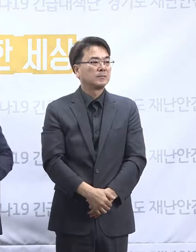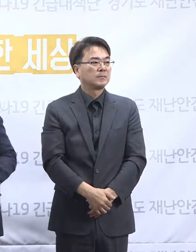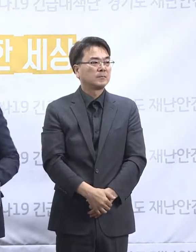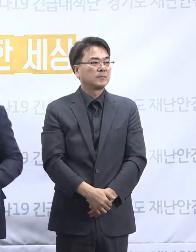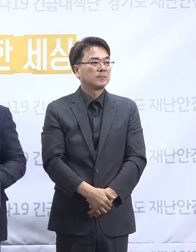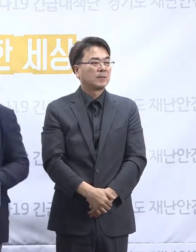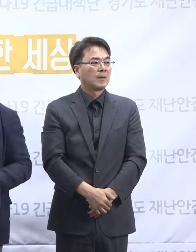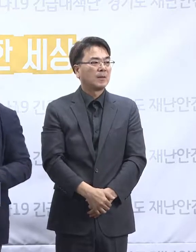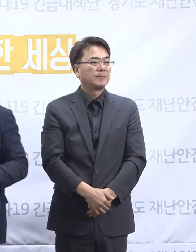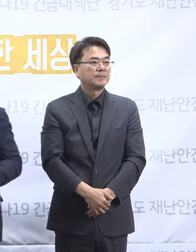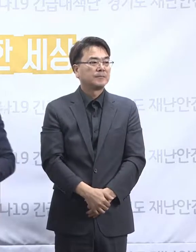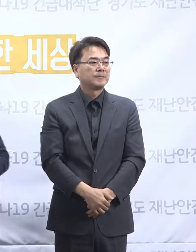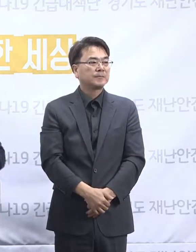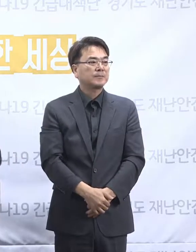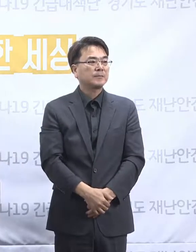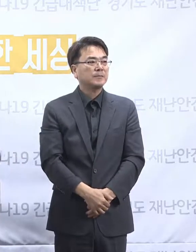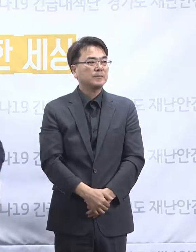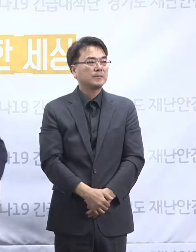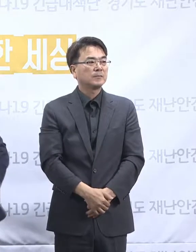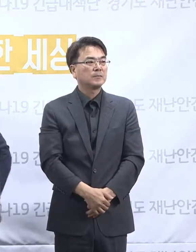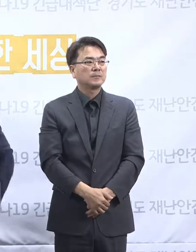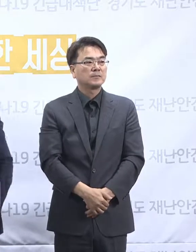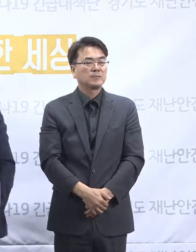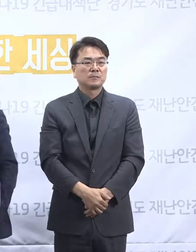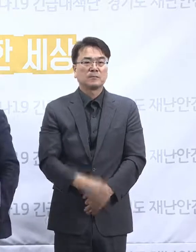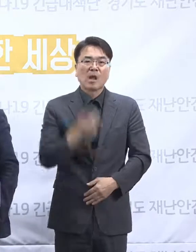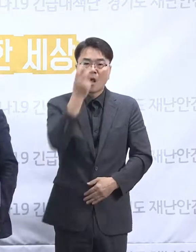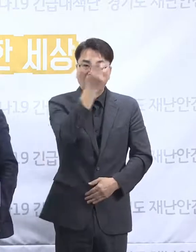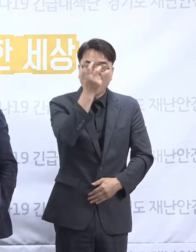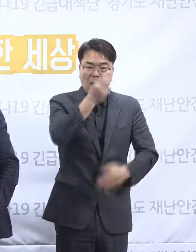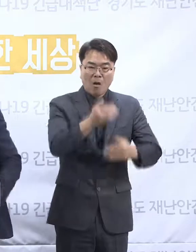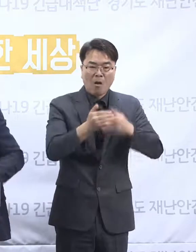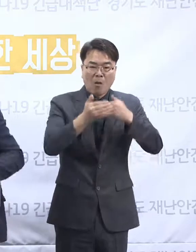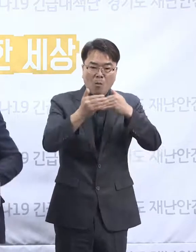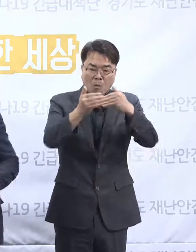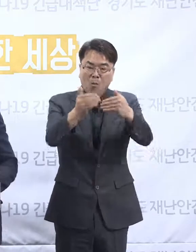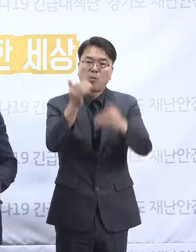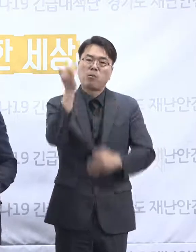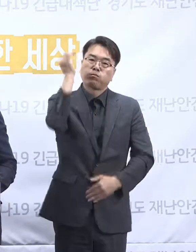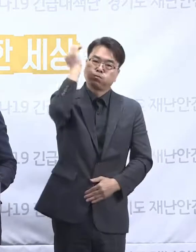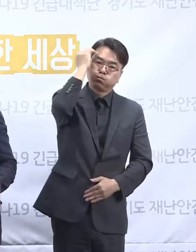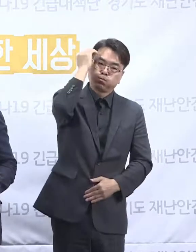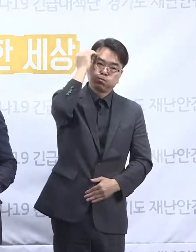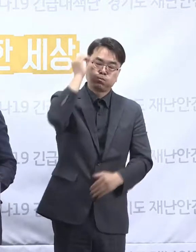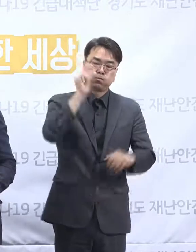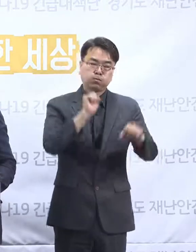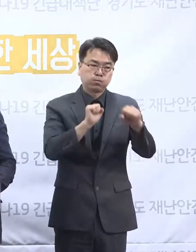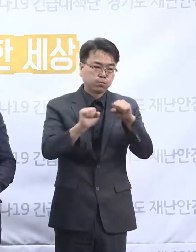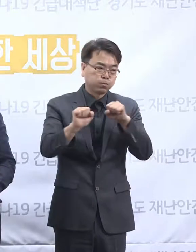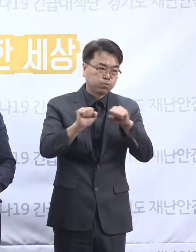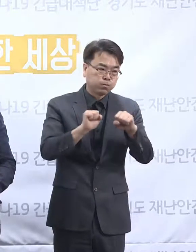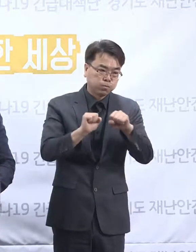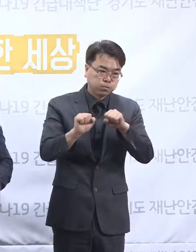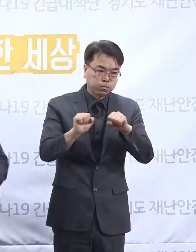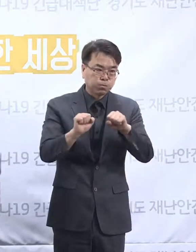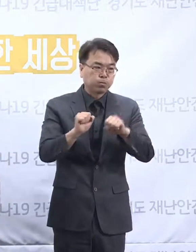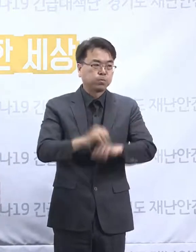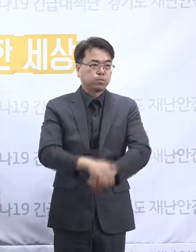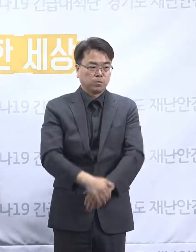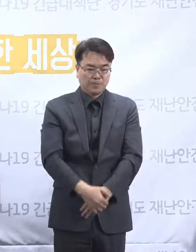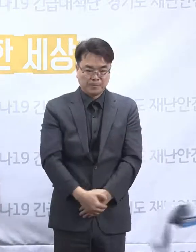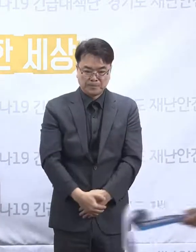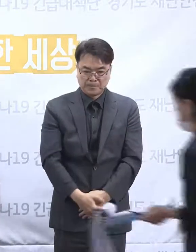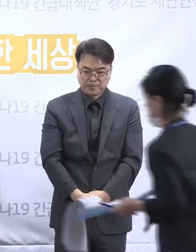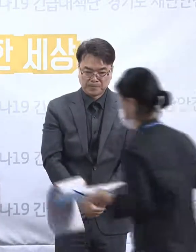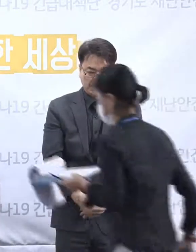와서 시작 네, 조사 과정에서의 방해 행위는 나가셨어? 연단해서 조사